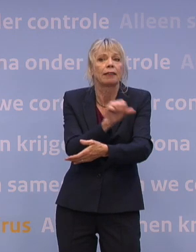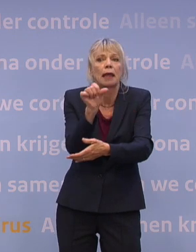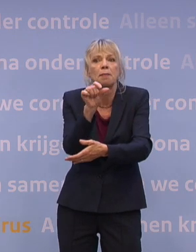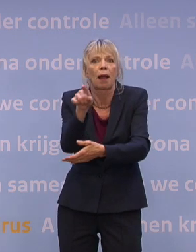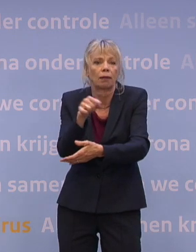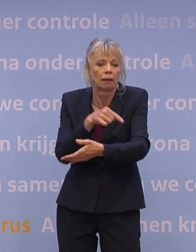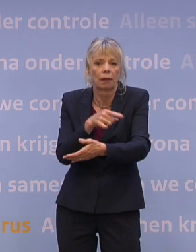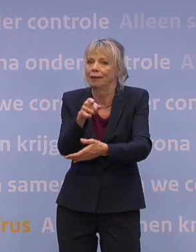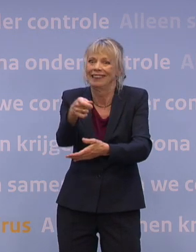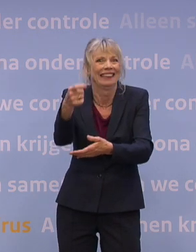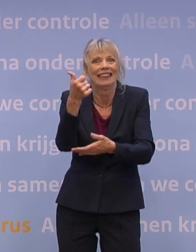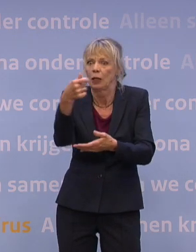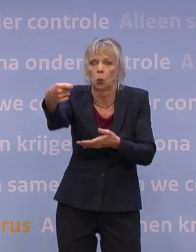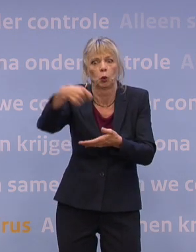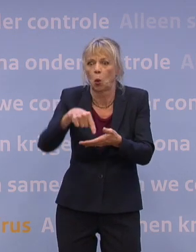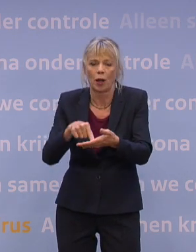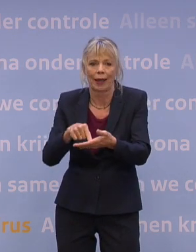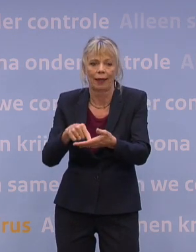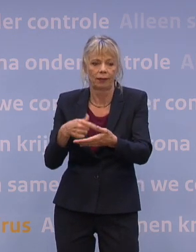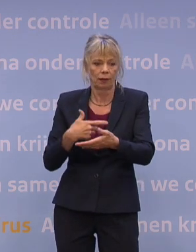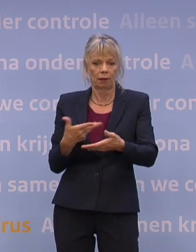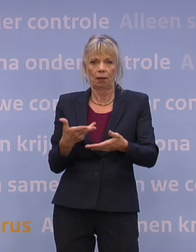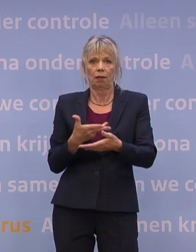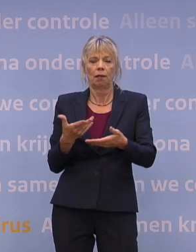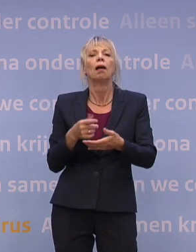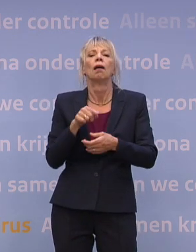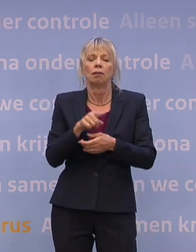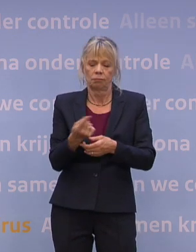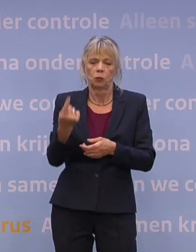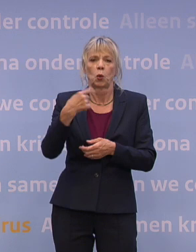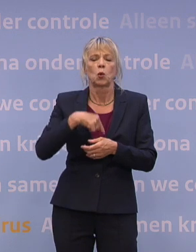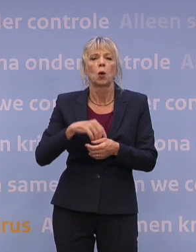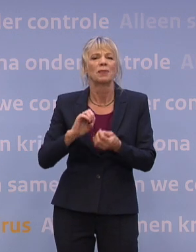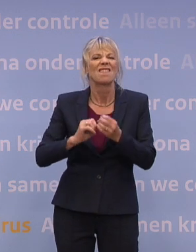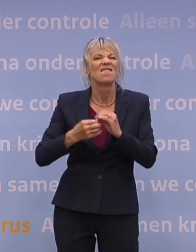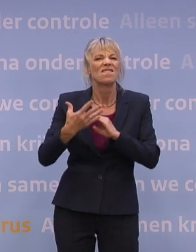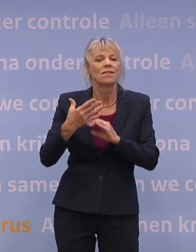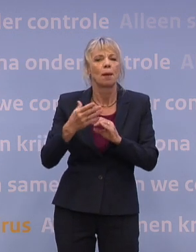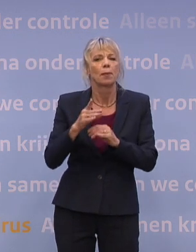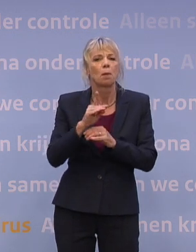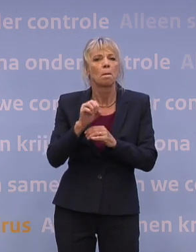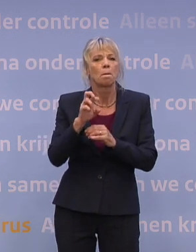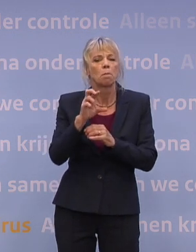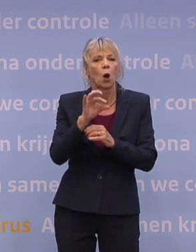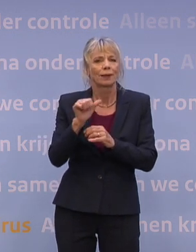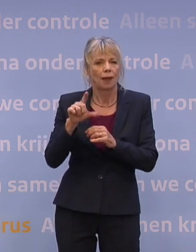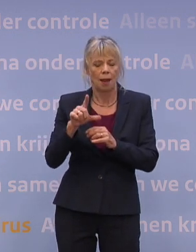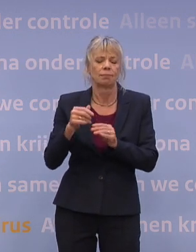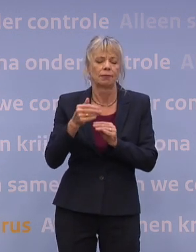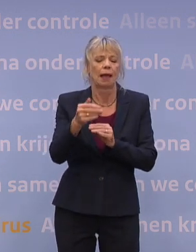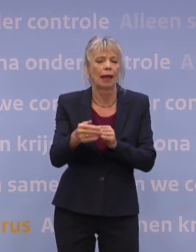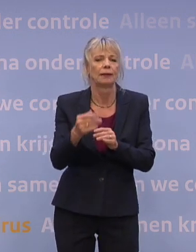kennelijk niet helemaal goed doorgegeven, dan is er altijd nog een mogelijkheid via een webportaal wat we zullen maken. Dat zal pas aan het einde van de maand overigens beschikbaar zijn, namelijk